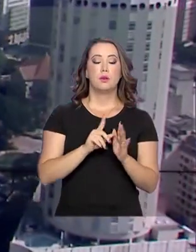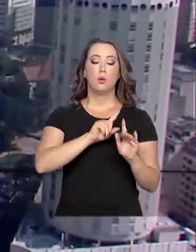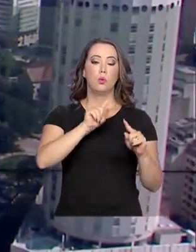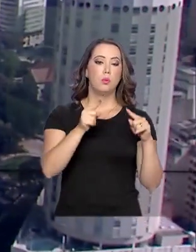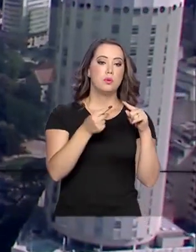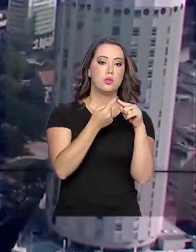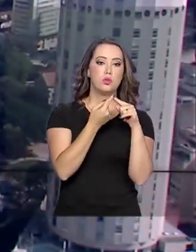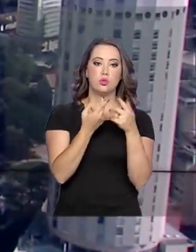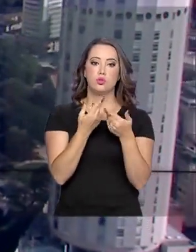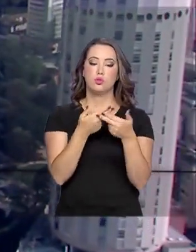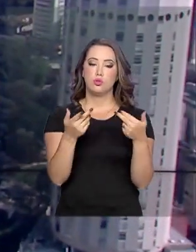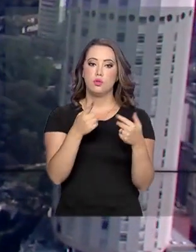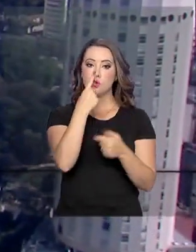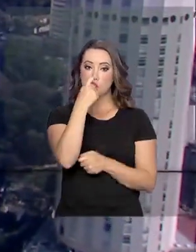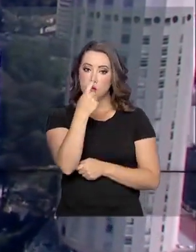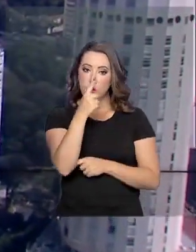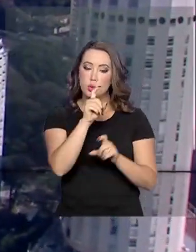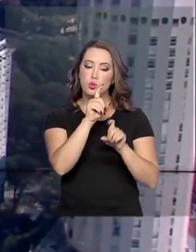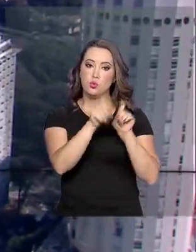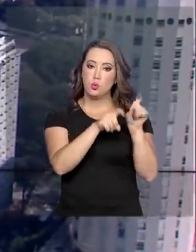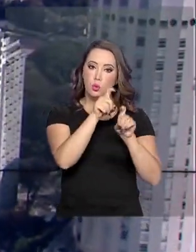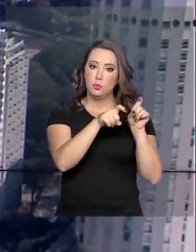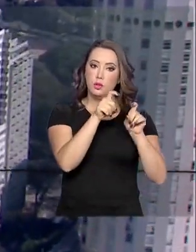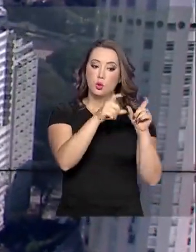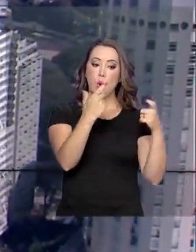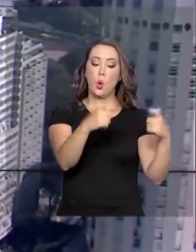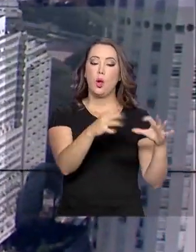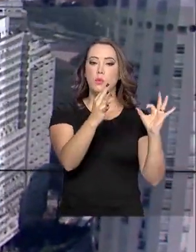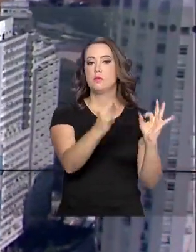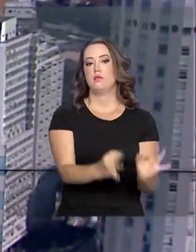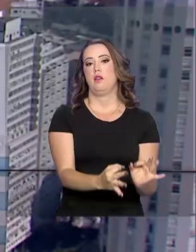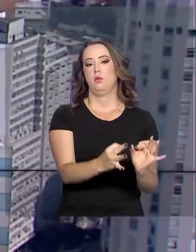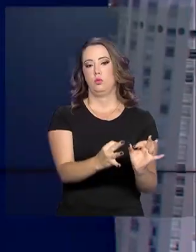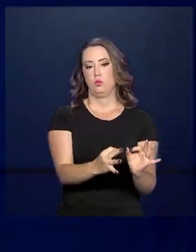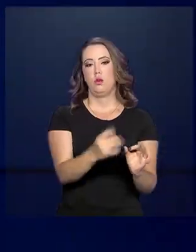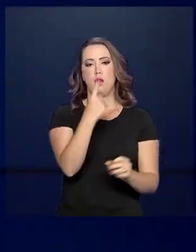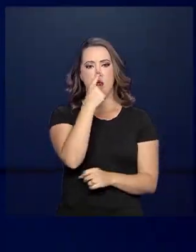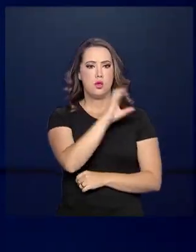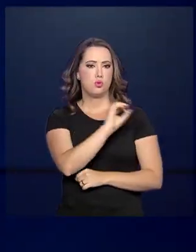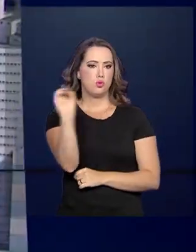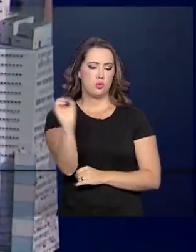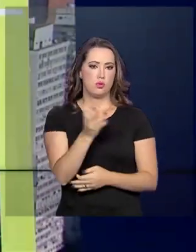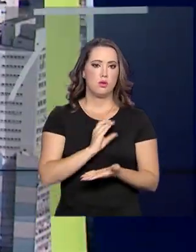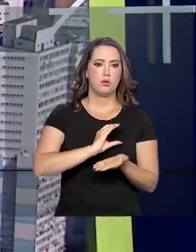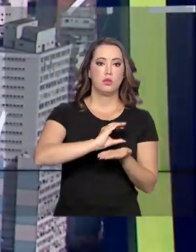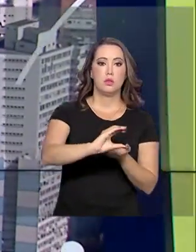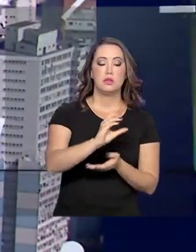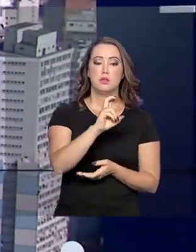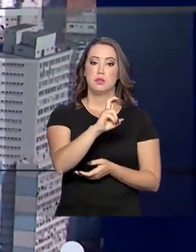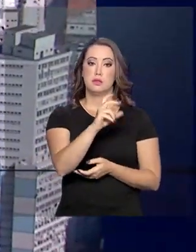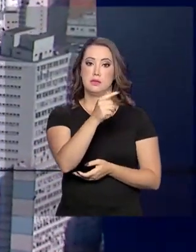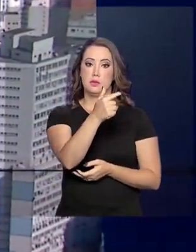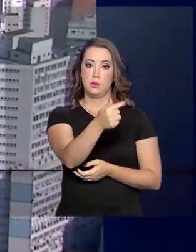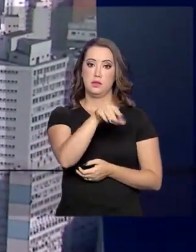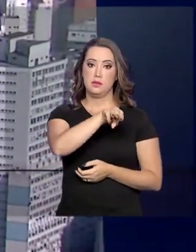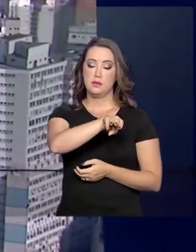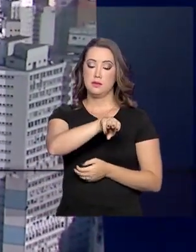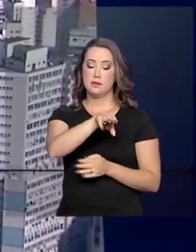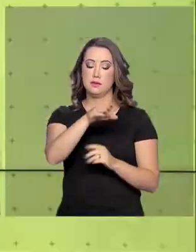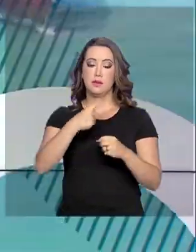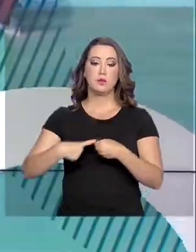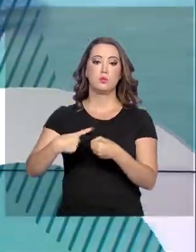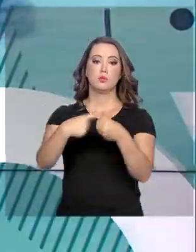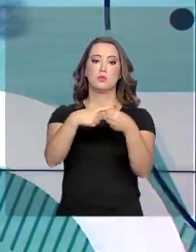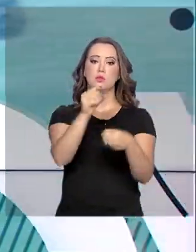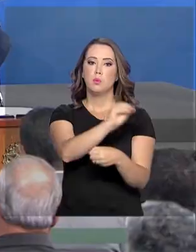resíduos eletroeletrônicos no país. O programa Lixão Zero vai destinar recursos para 57 municípios cuidarem do